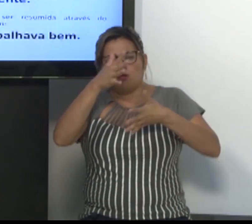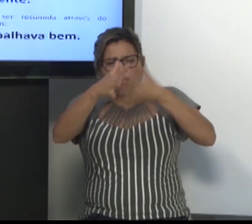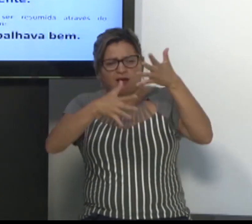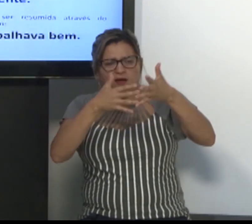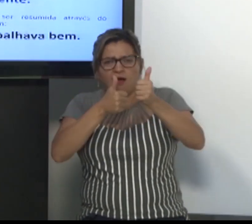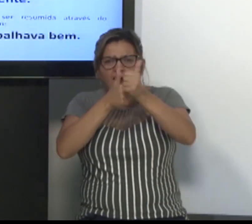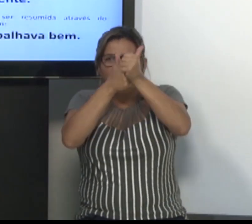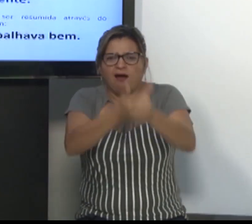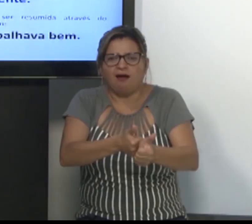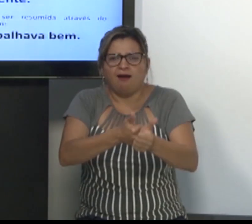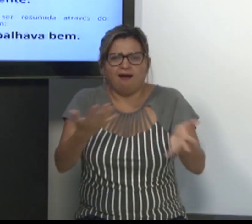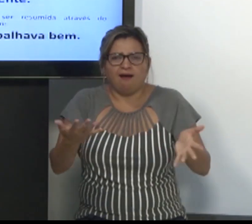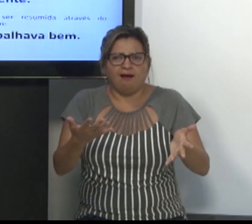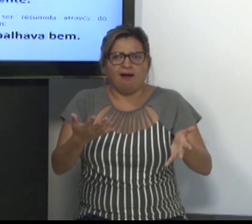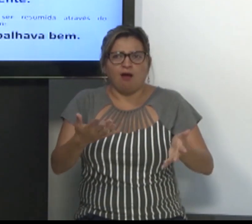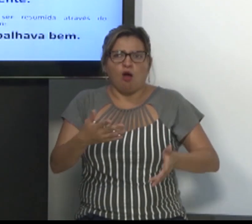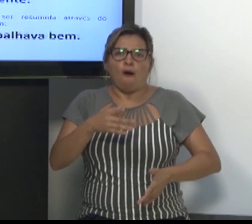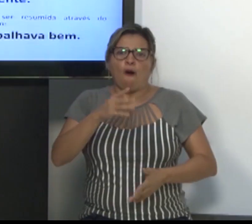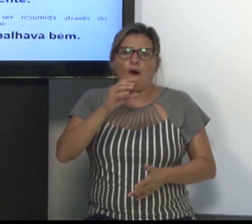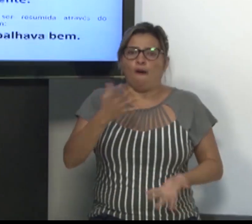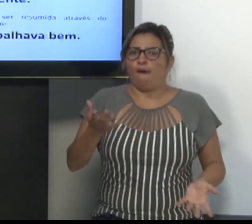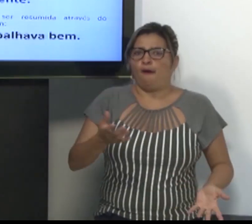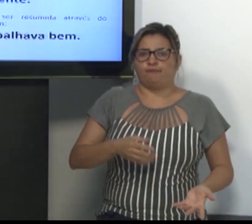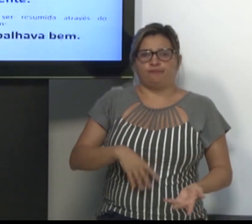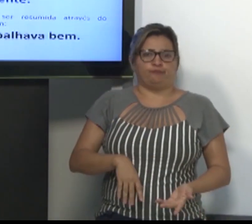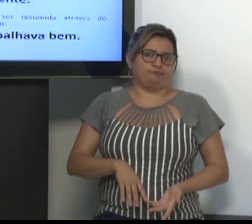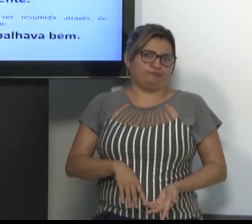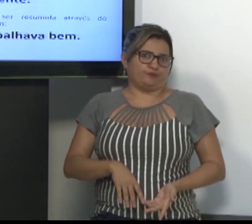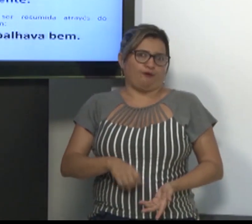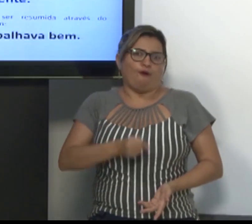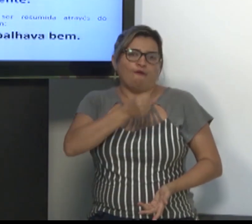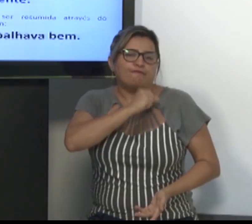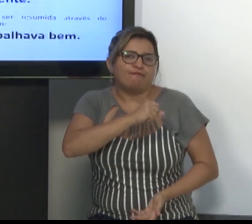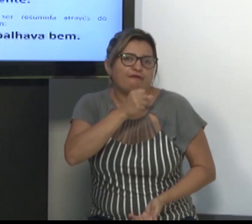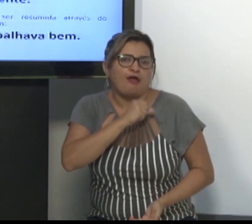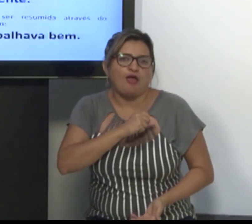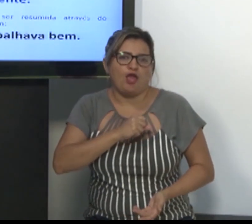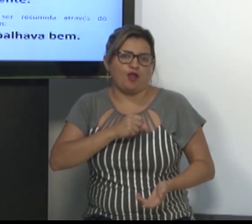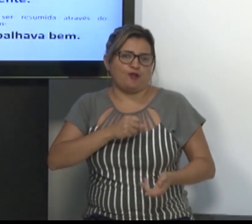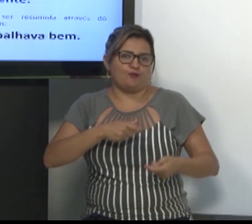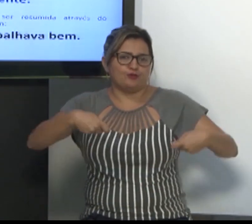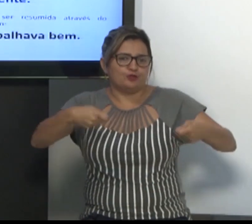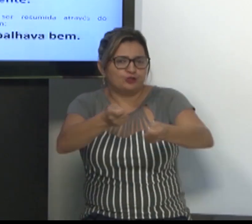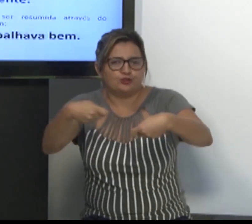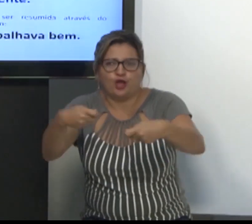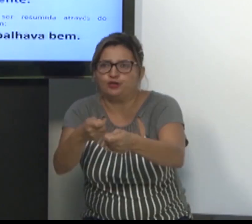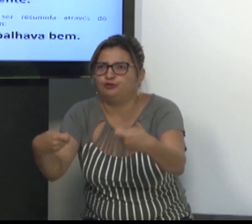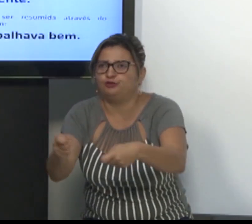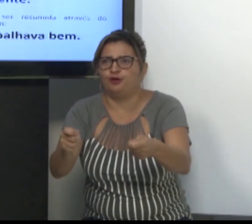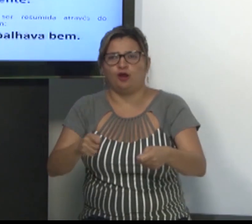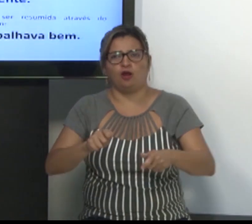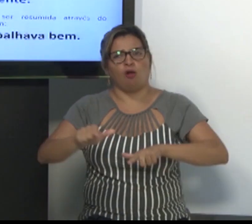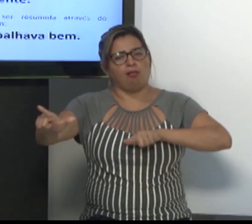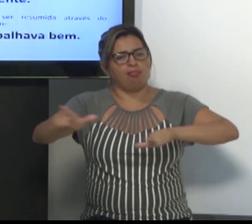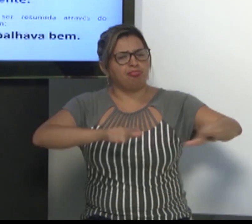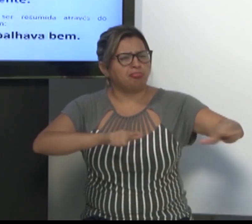O intérprete que está junto, ele vai sintetizar. Ele vai sintetizar a frase, e a frase